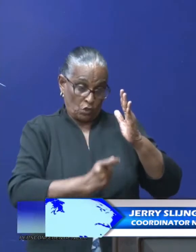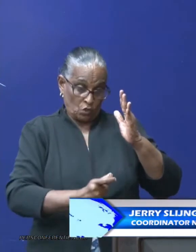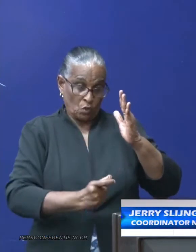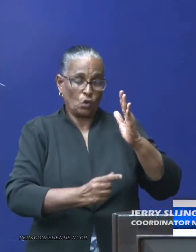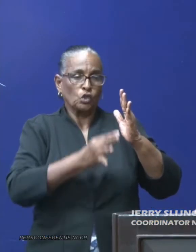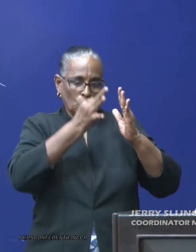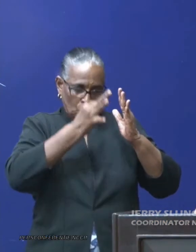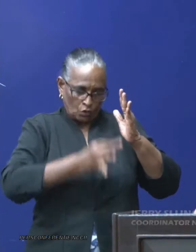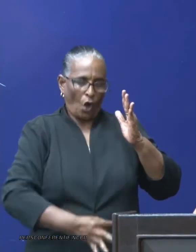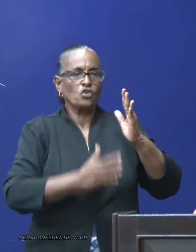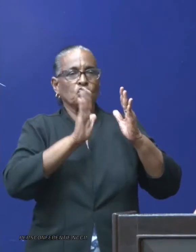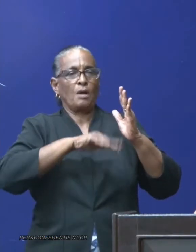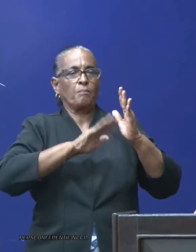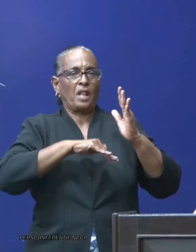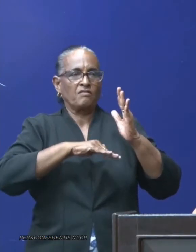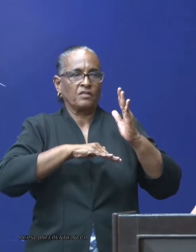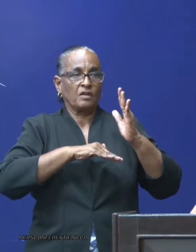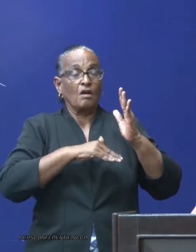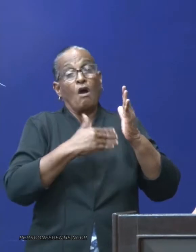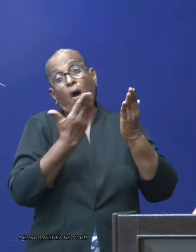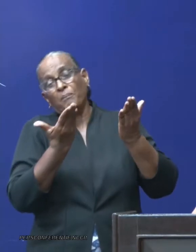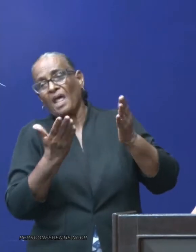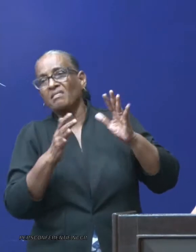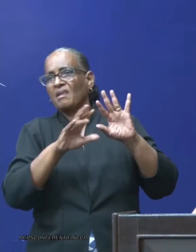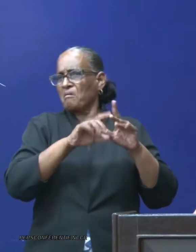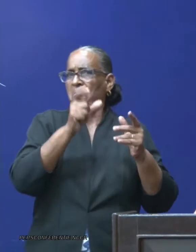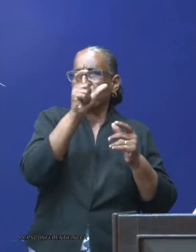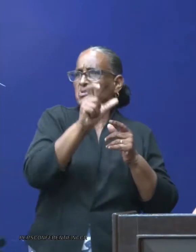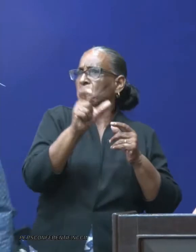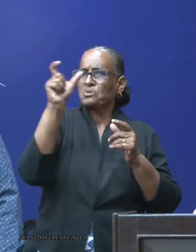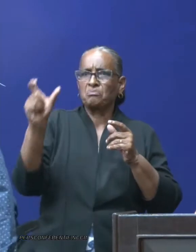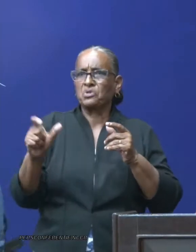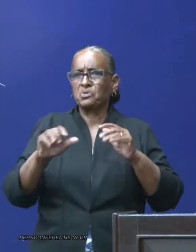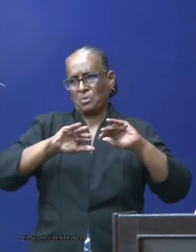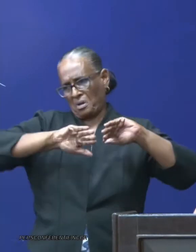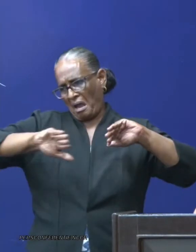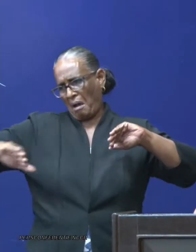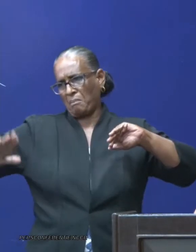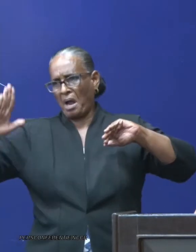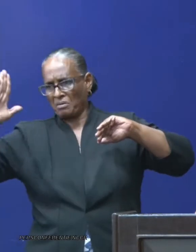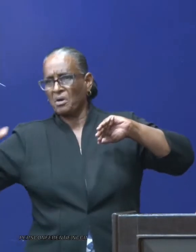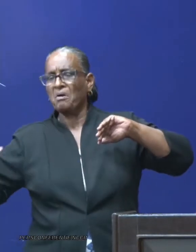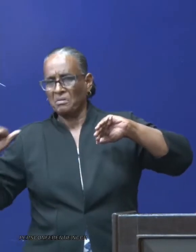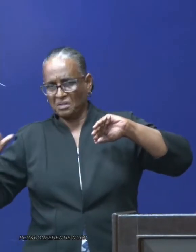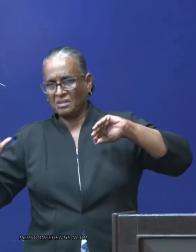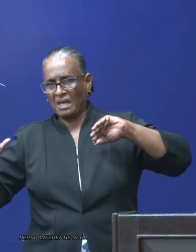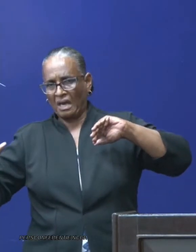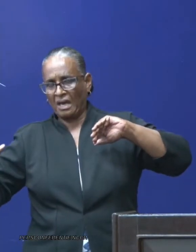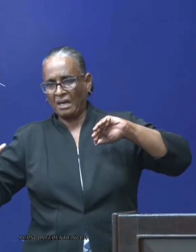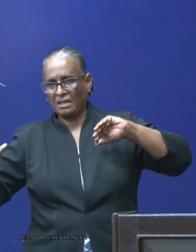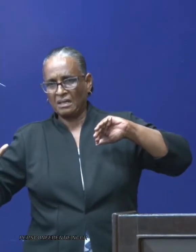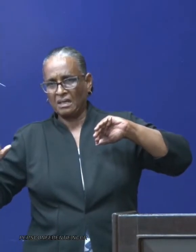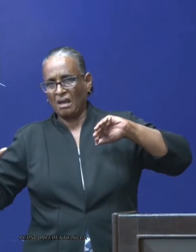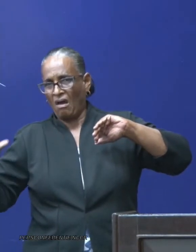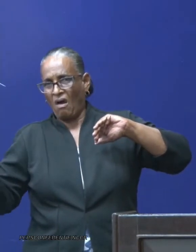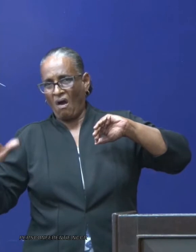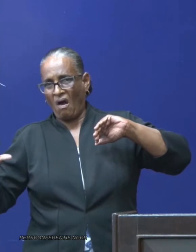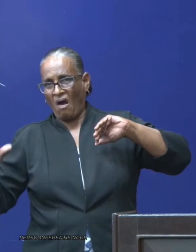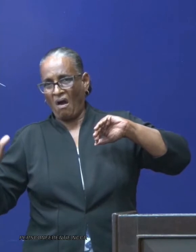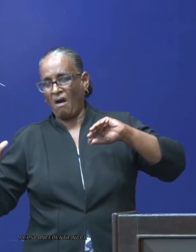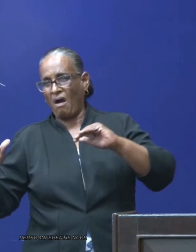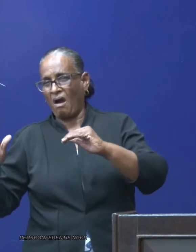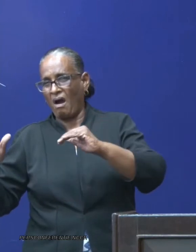En omdat wij dus een aantal mensen hadden die reeds in quarantaine waren geplaatst, en het gaat in deze om ongeveer